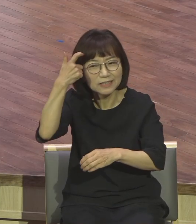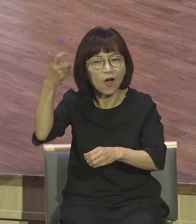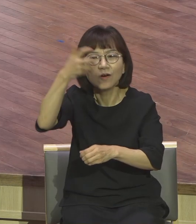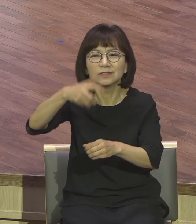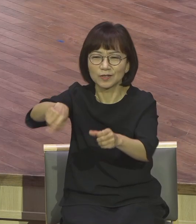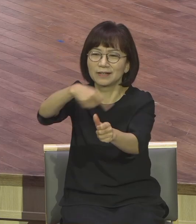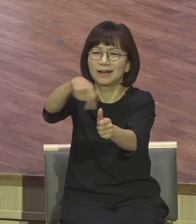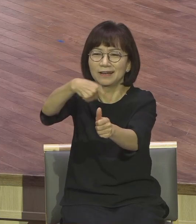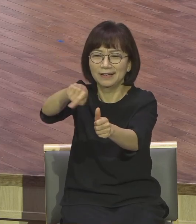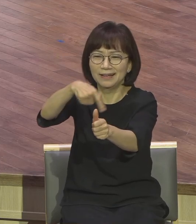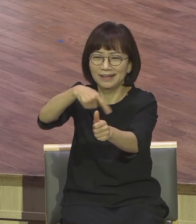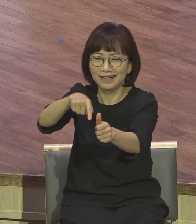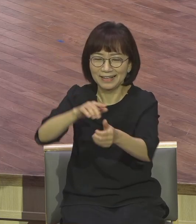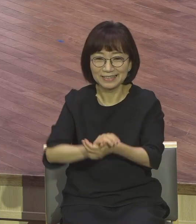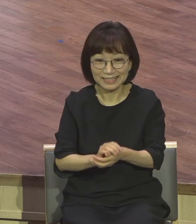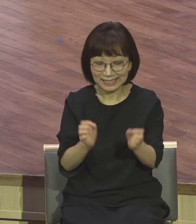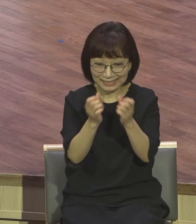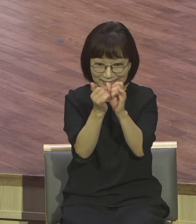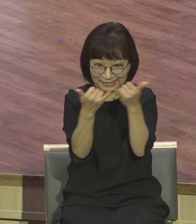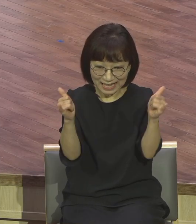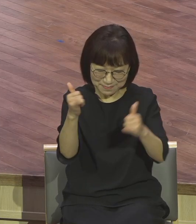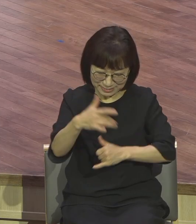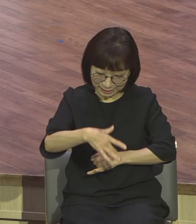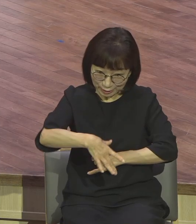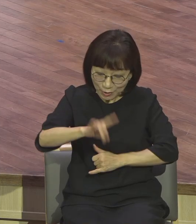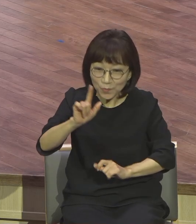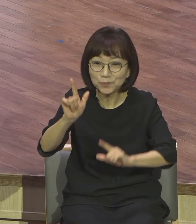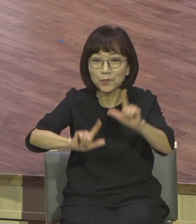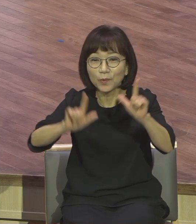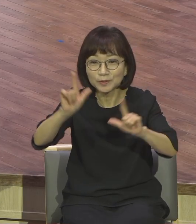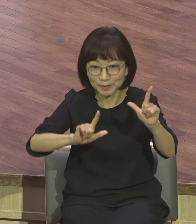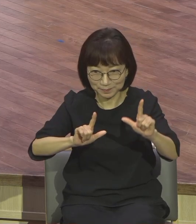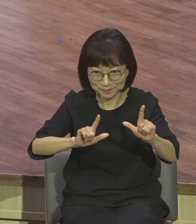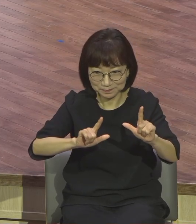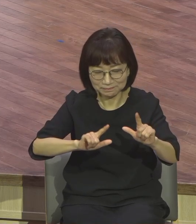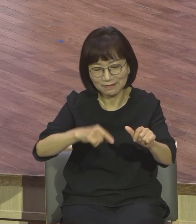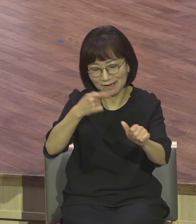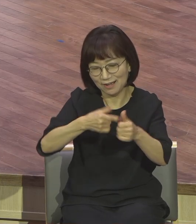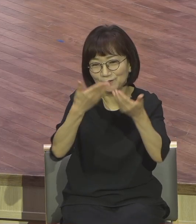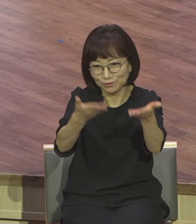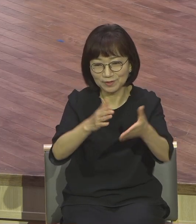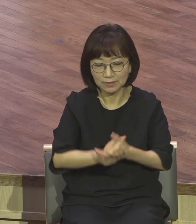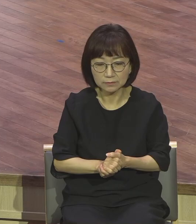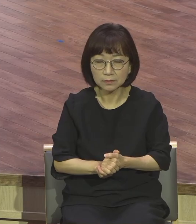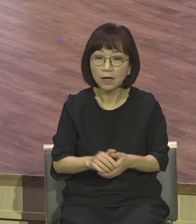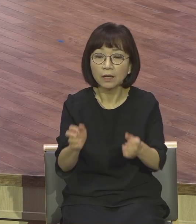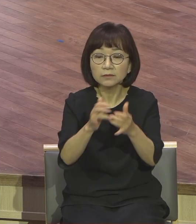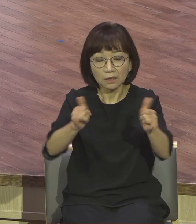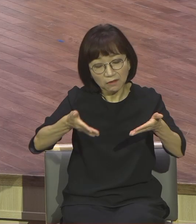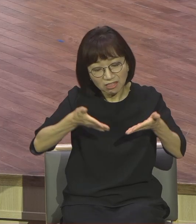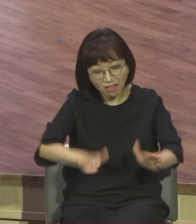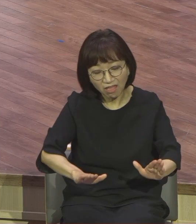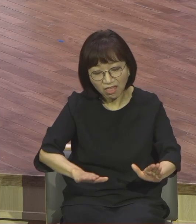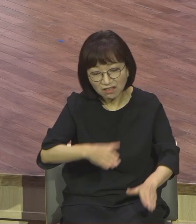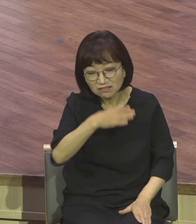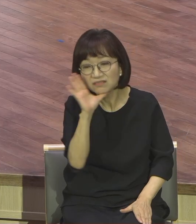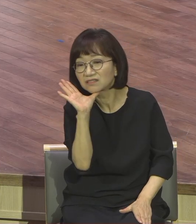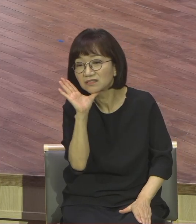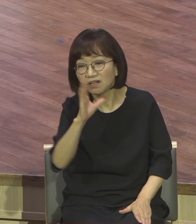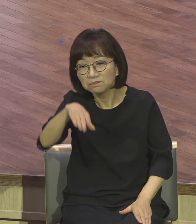인간 원래의 상태. 왜 인간에게 생로병사 문제가 왔냐. 왜 태어나고 늙고